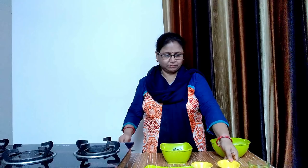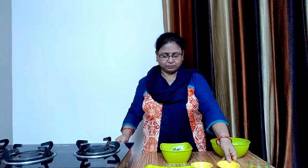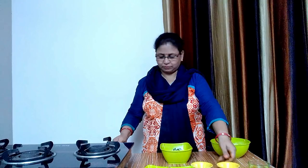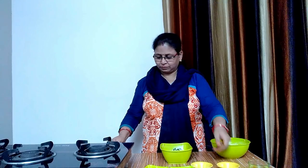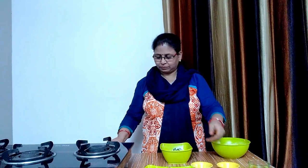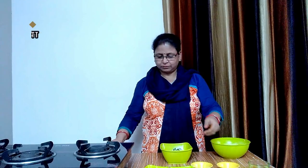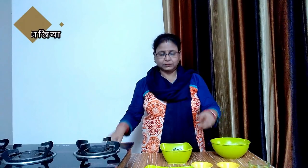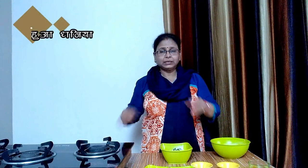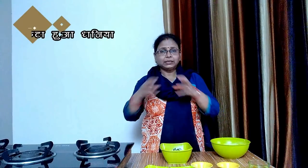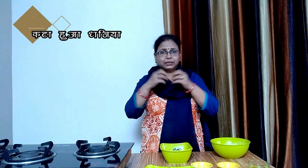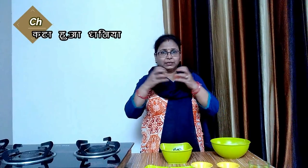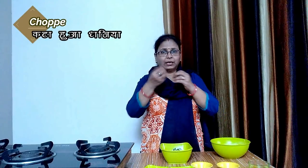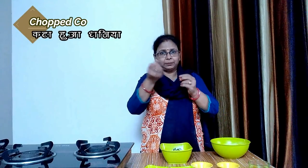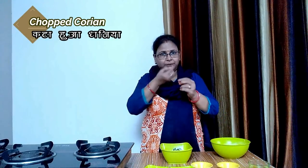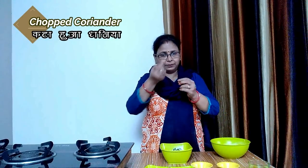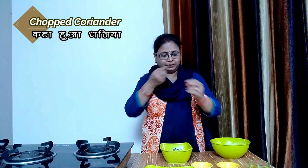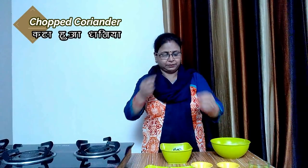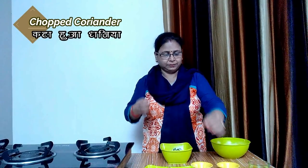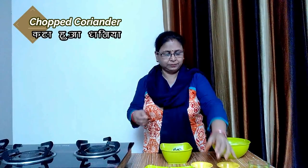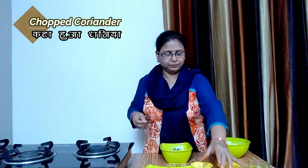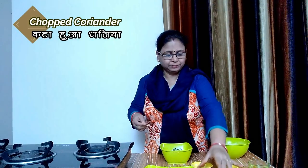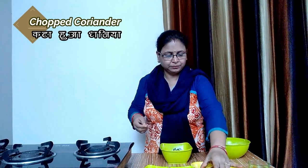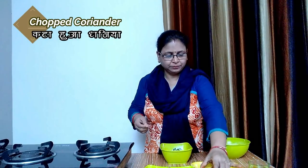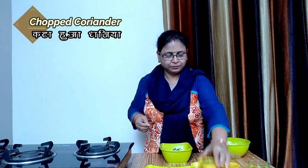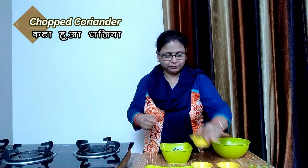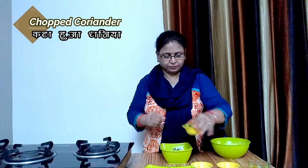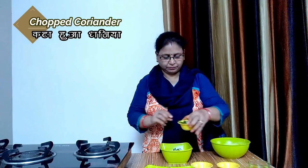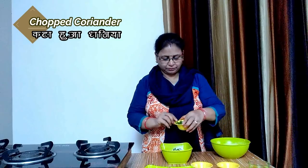और बारी कट अगवा हरा दरिया डाल कर मिला लेंगे